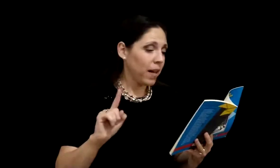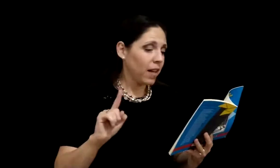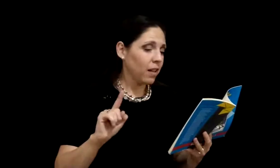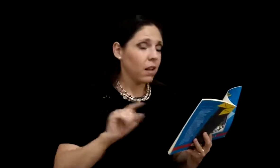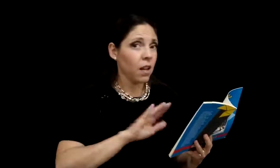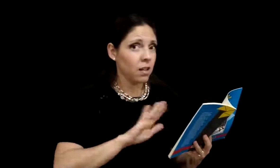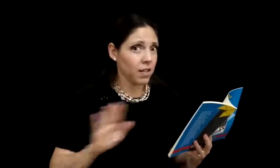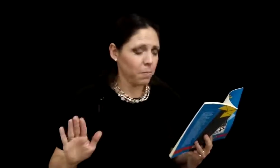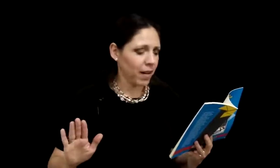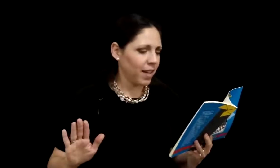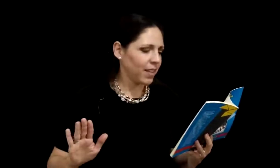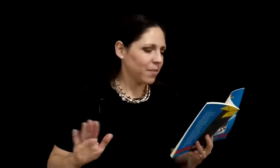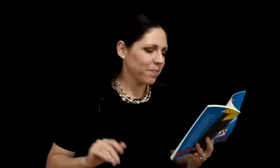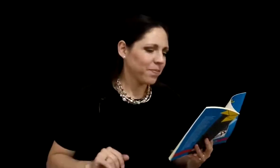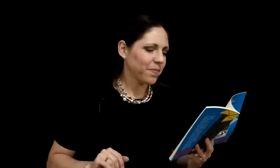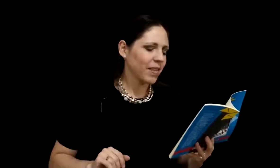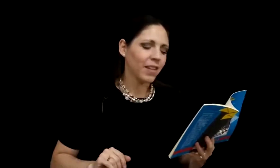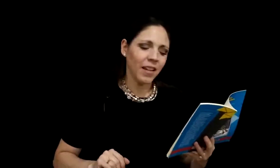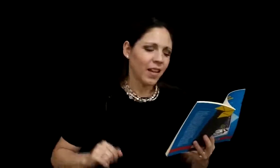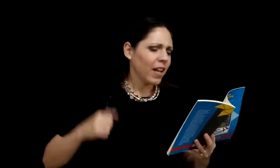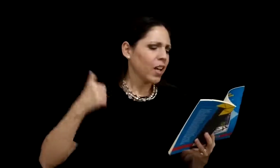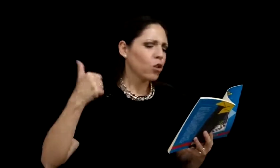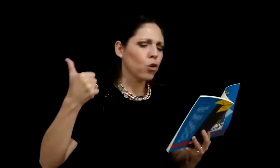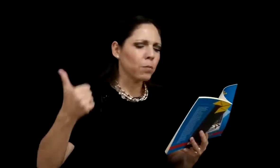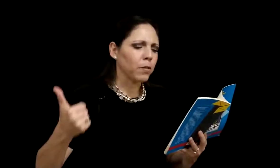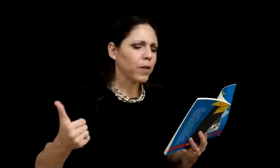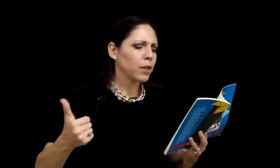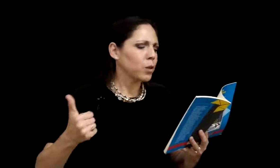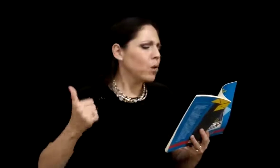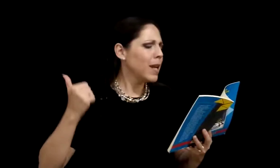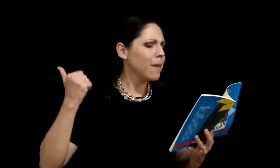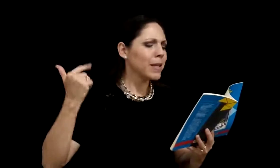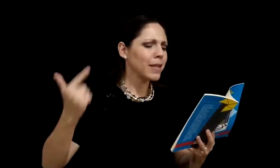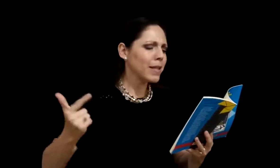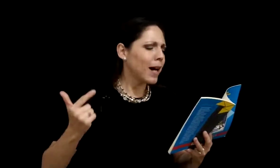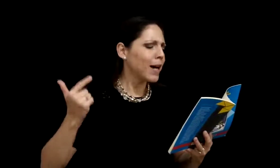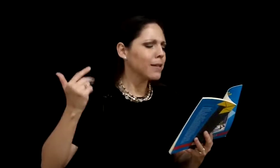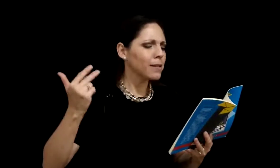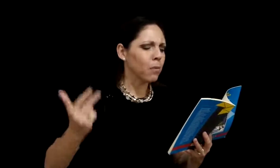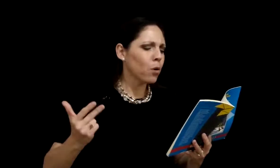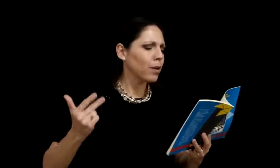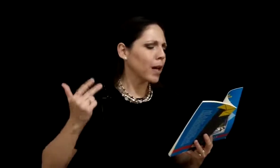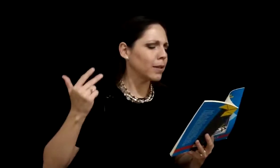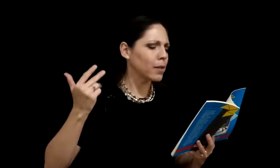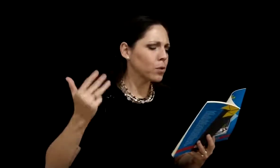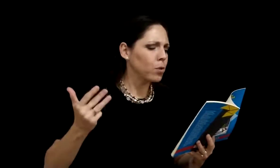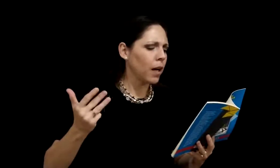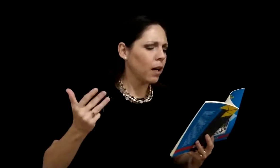para él, ni para nadie. El color perfecto, la medida, el sabor, la textura